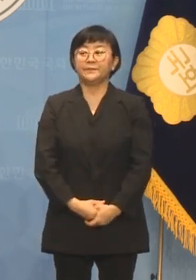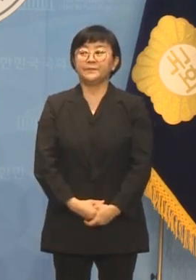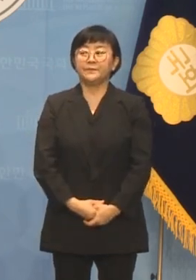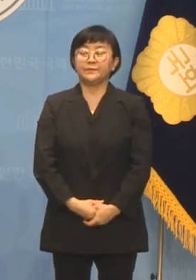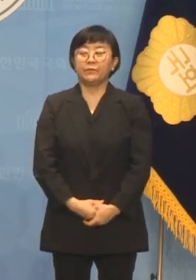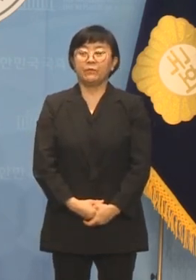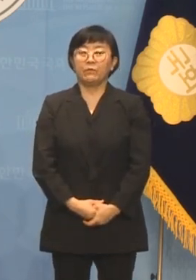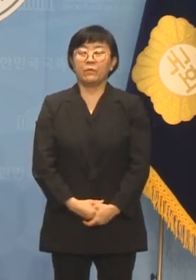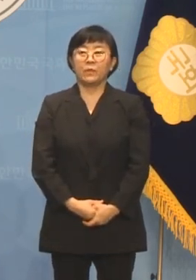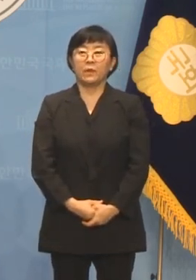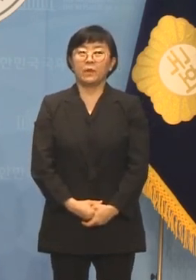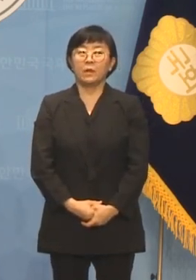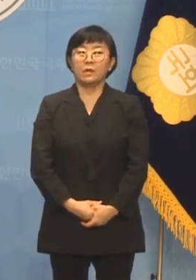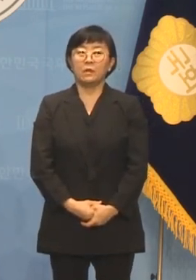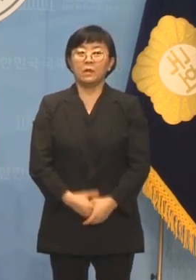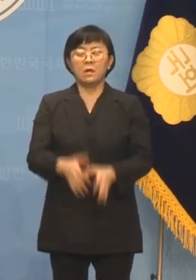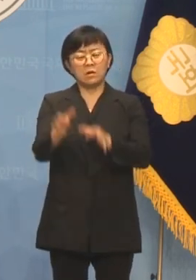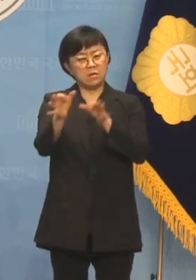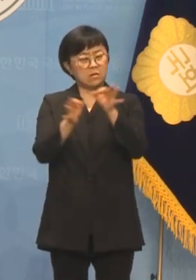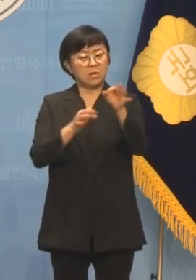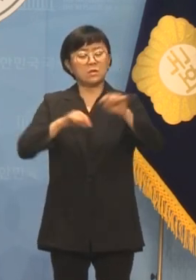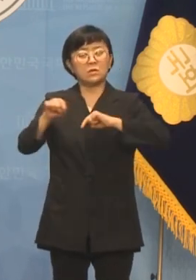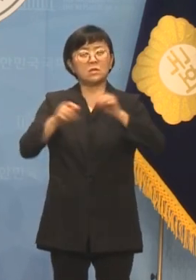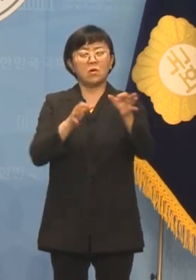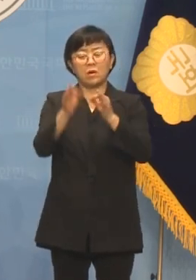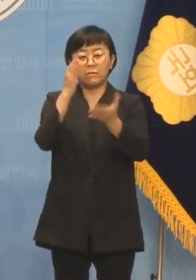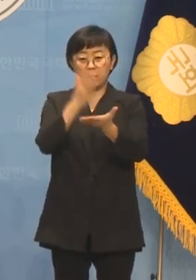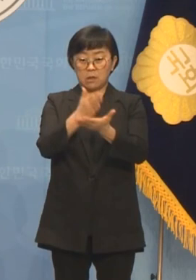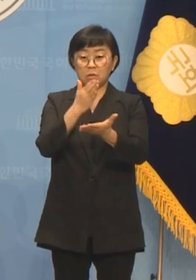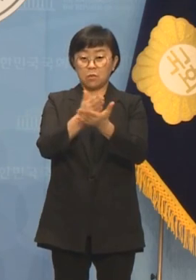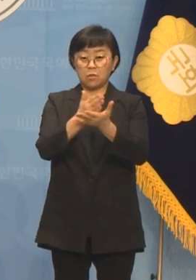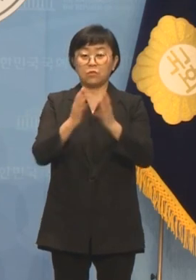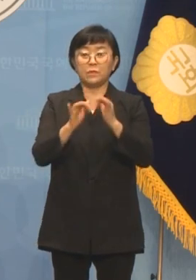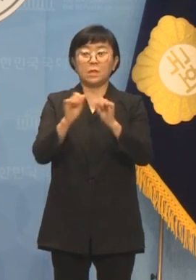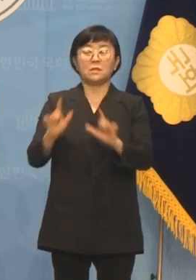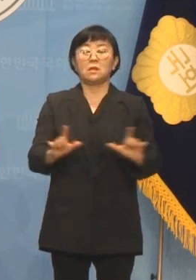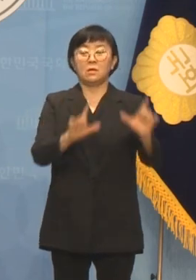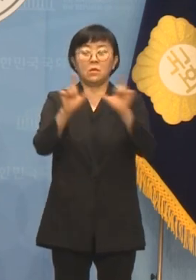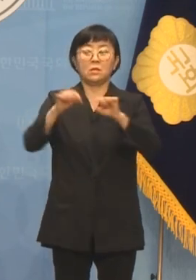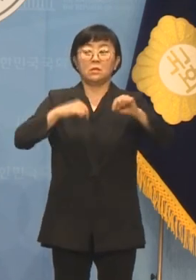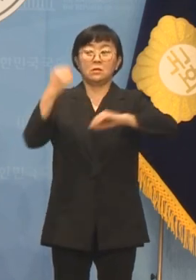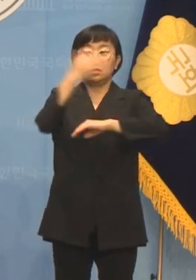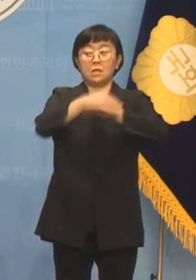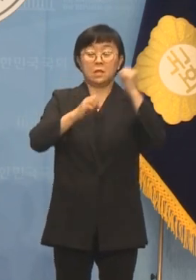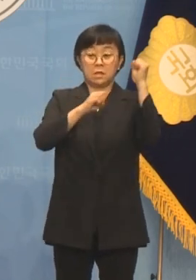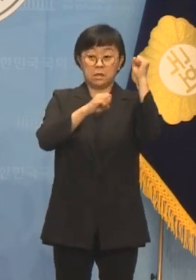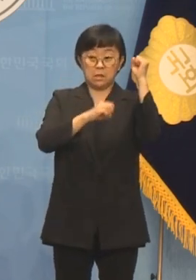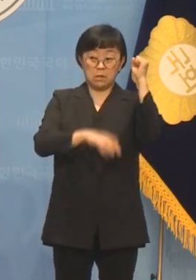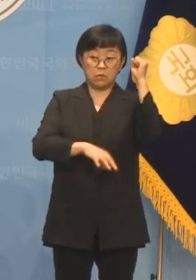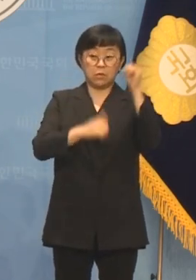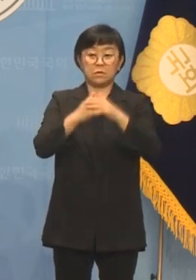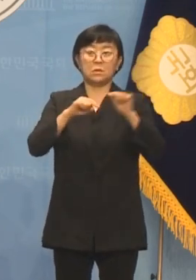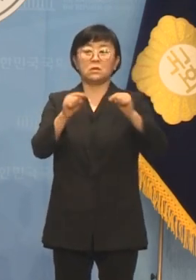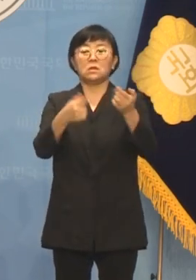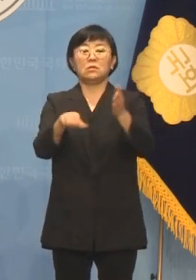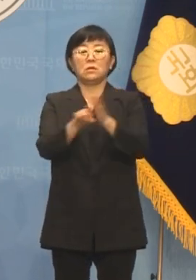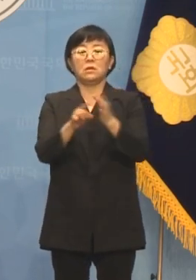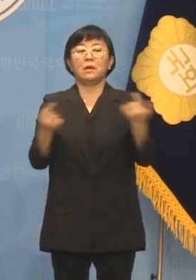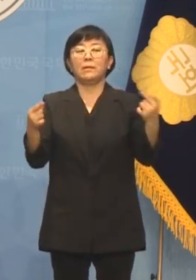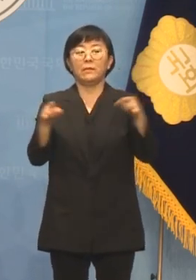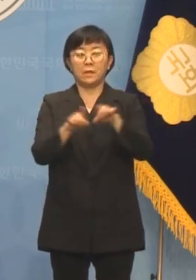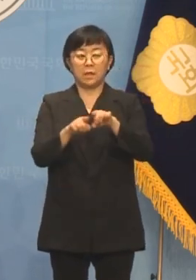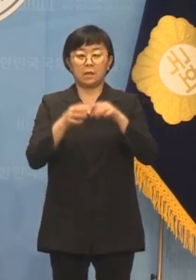정치적 거래에 의한 양압이 아닌 민생과 정책에 기반한 정치를 위해 함께